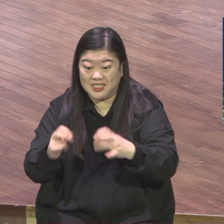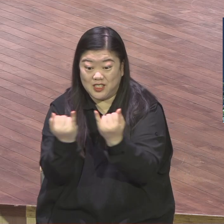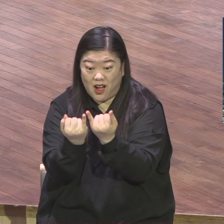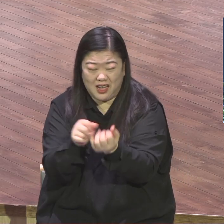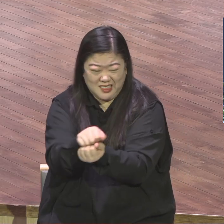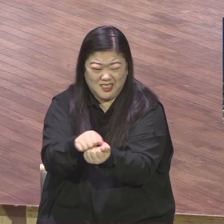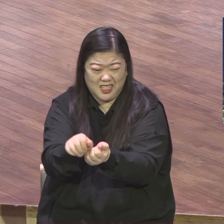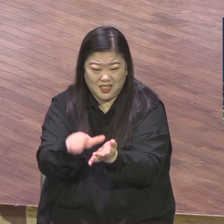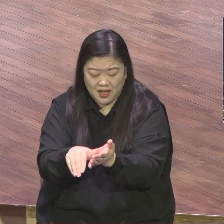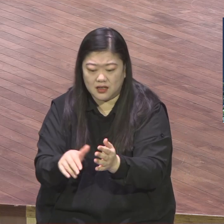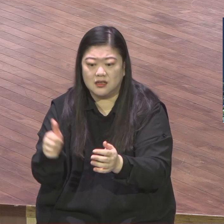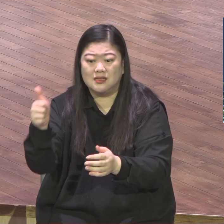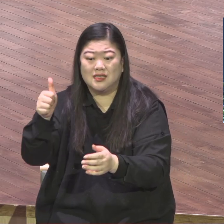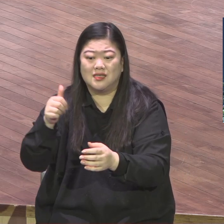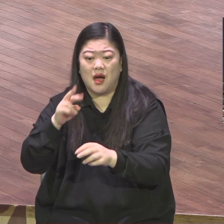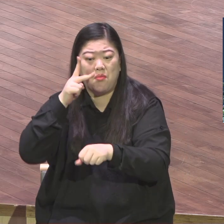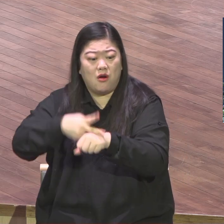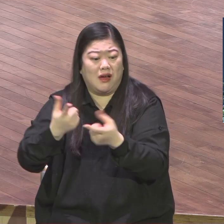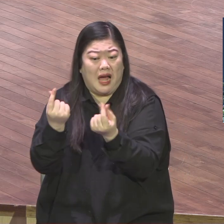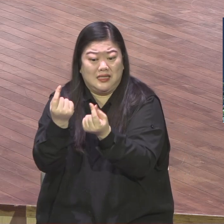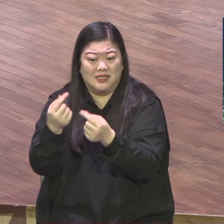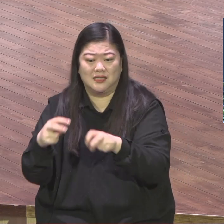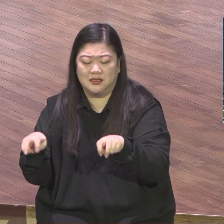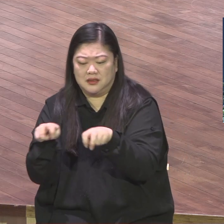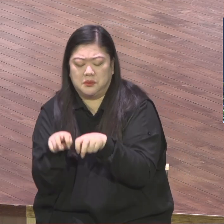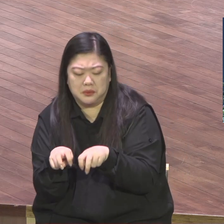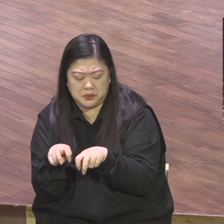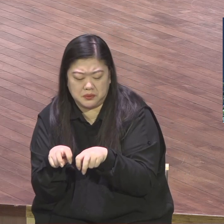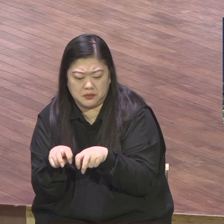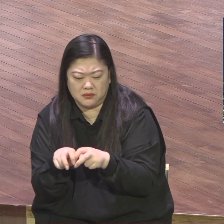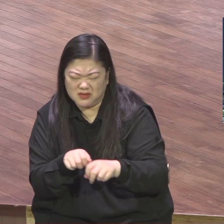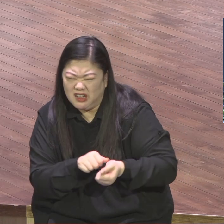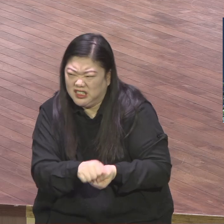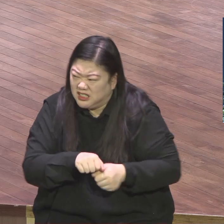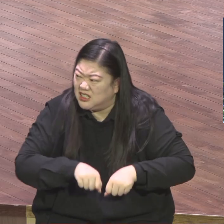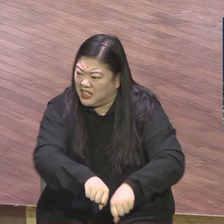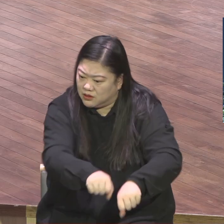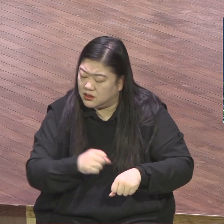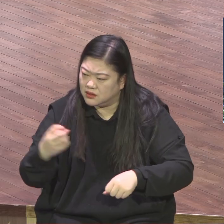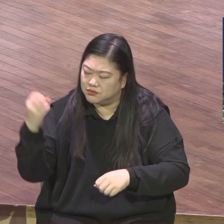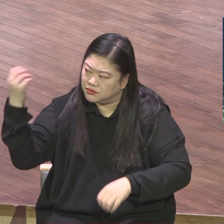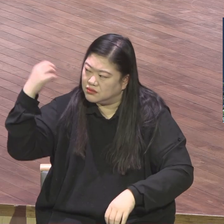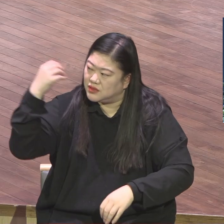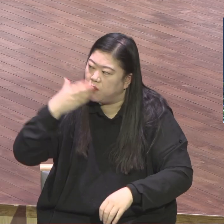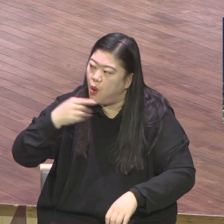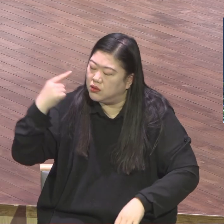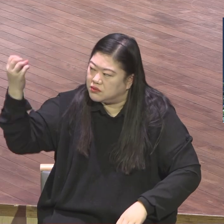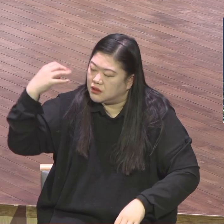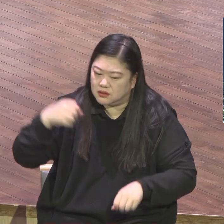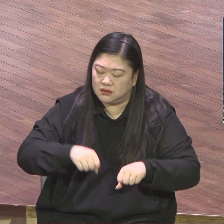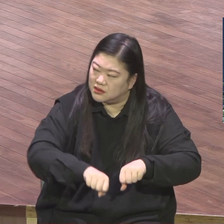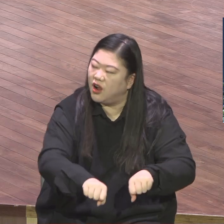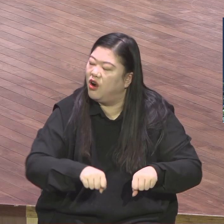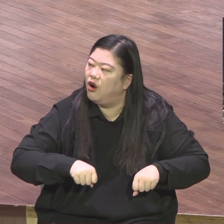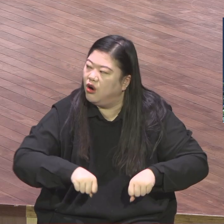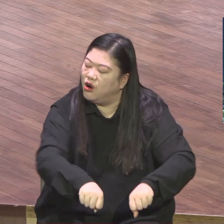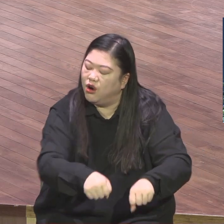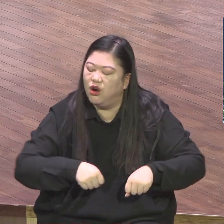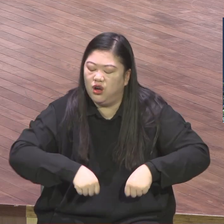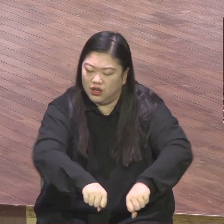같이 빨래한테 앉아서 보금을 증거했어요. 보금을 증거했는데 빨래 빨던 여자 중 하나가 충격을